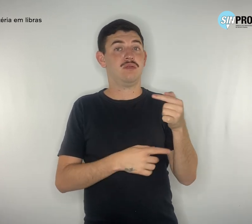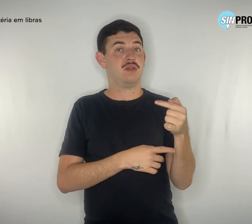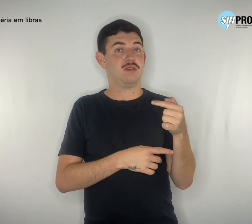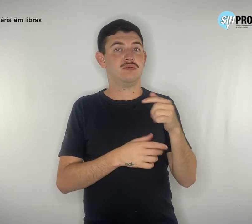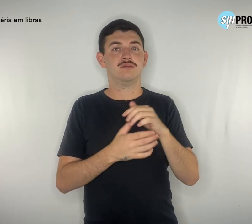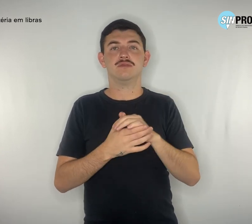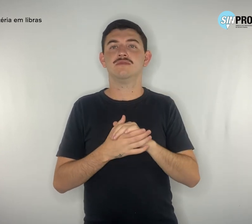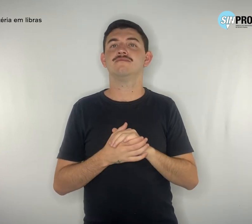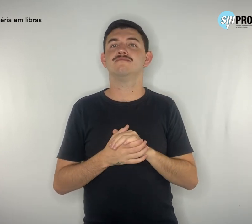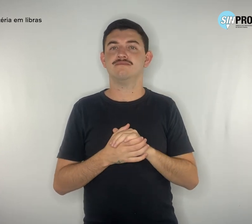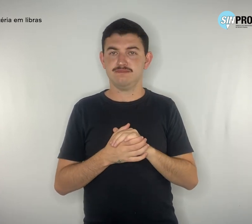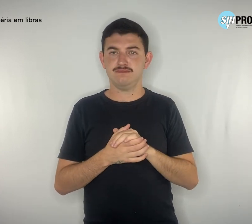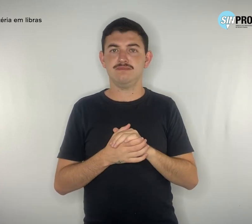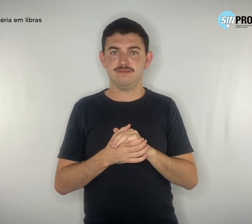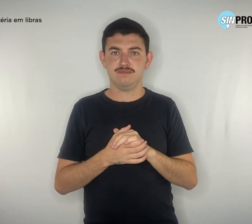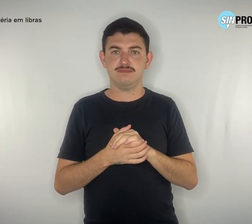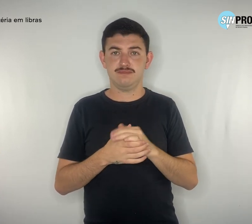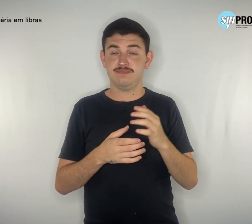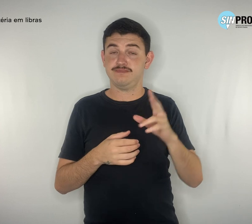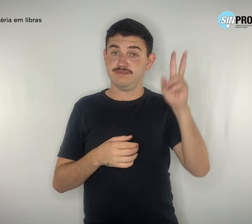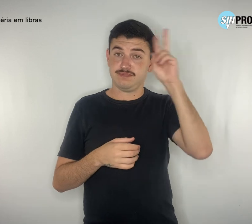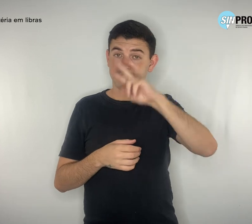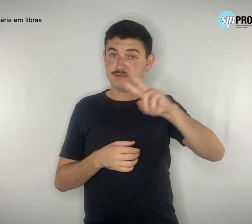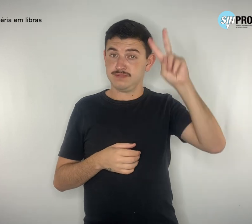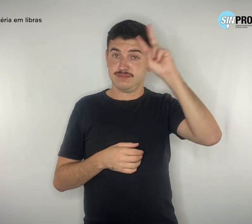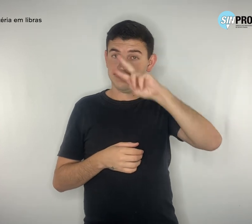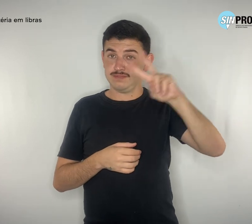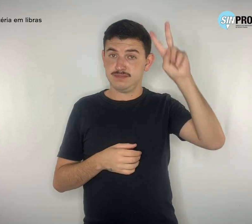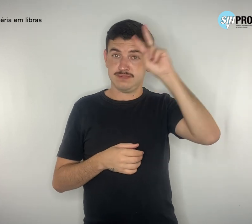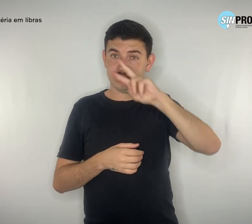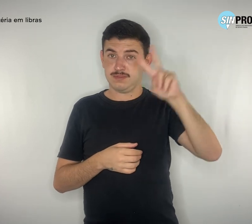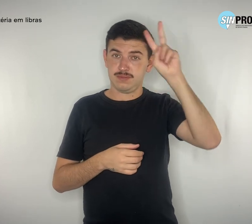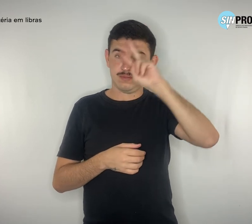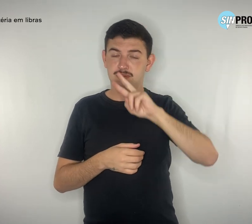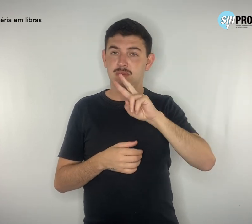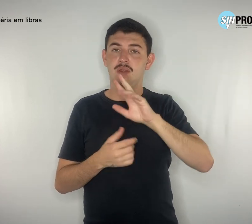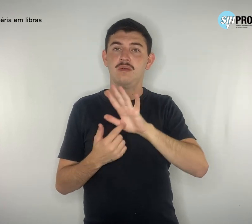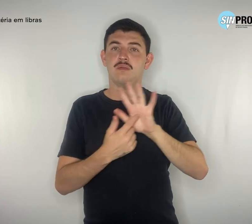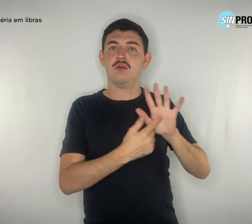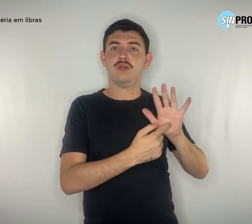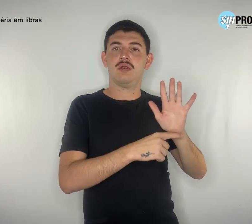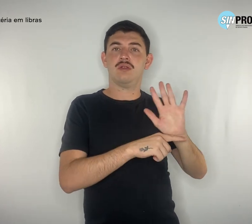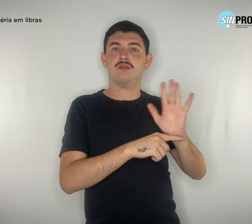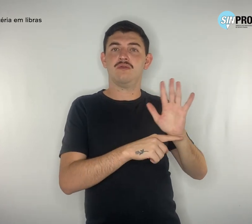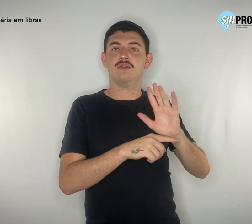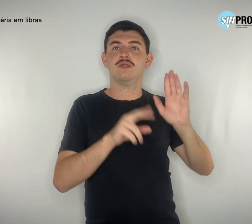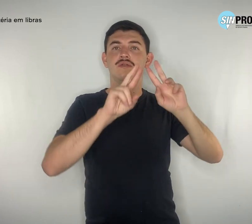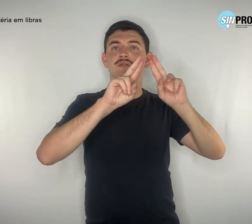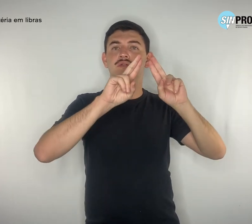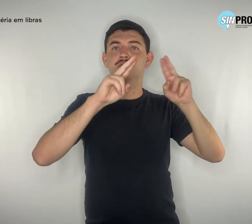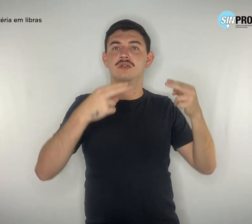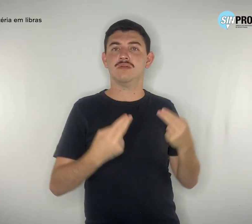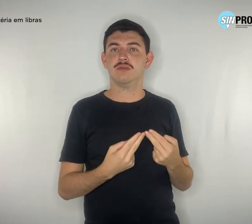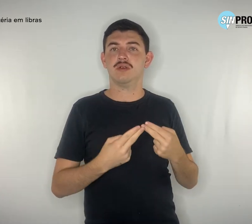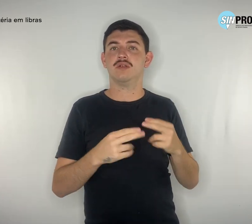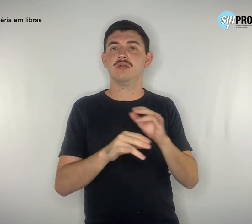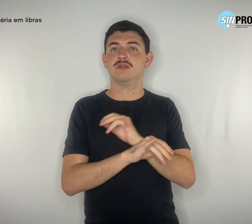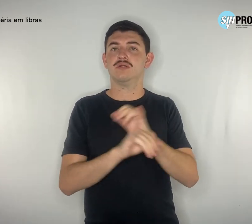Essas e outras histórias estão no vídeo que a CLDF publicou no seu canal do